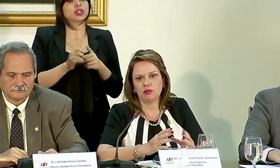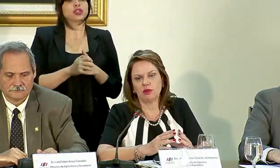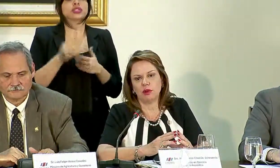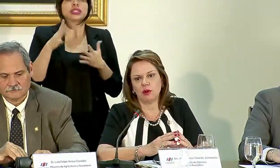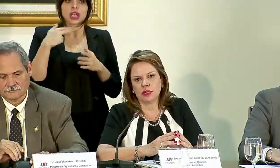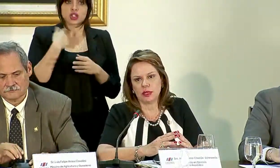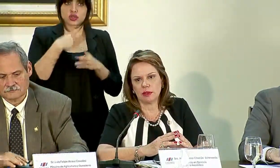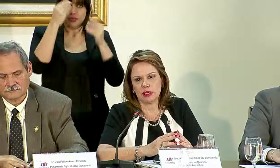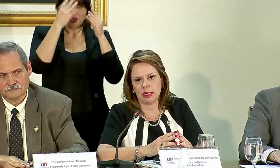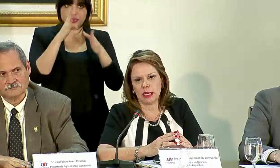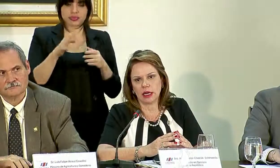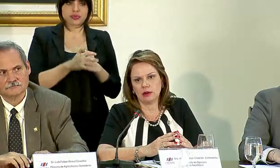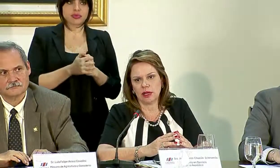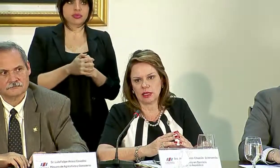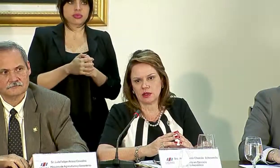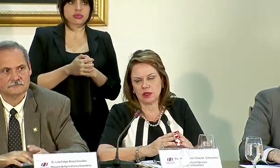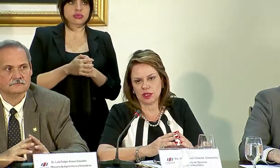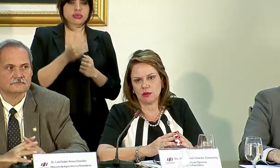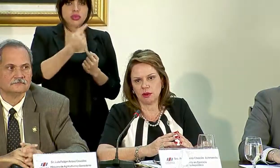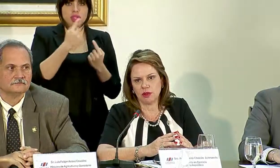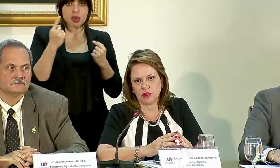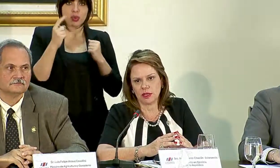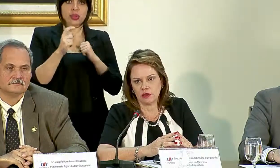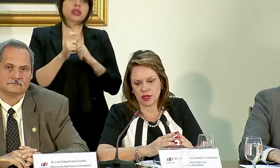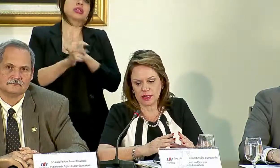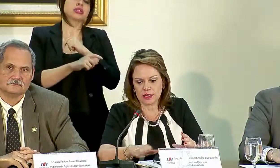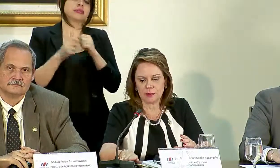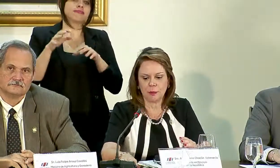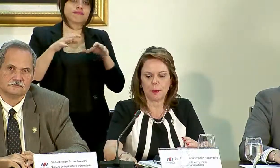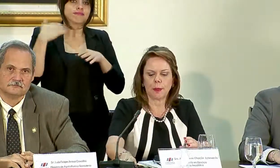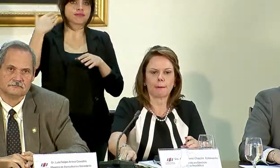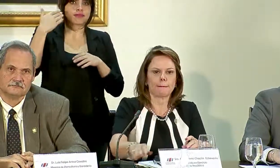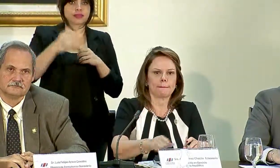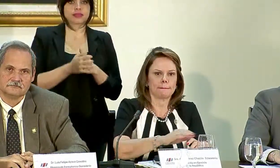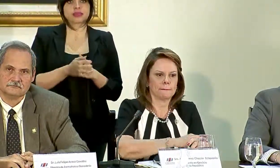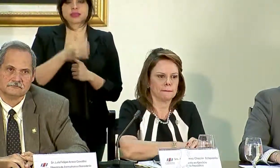eso ya hemos informado bastante de cada una de las acciones que hemos venido haciendo. Gracias.